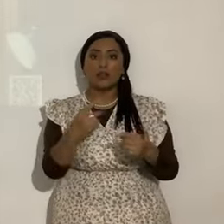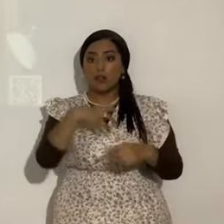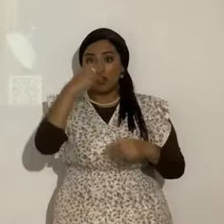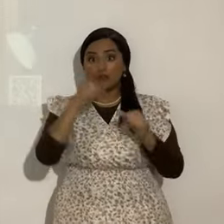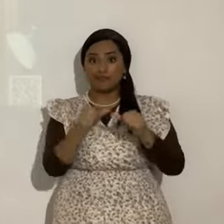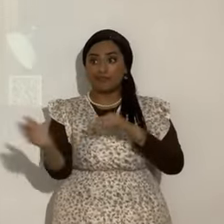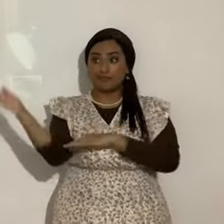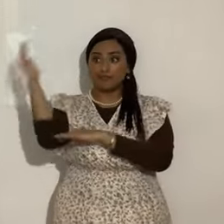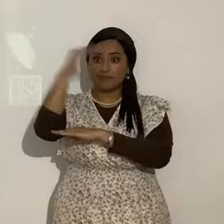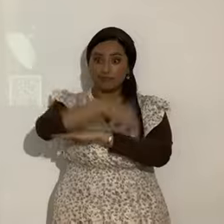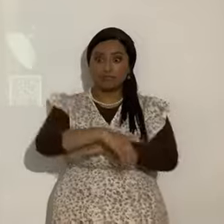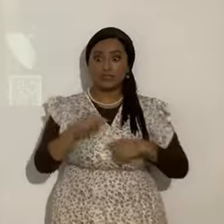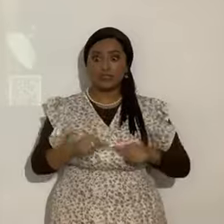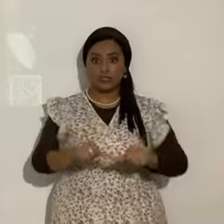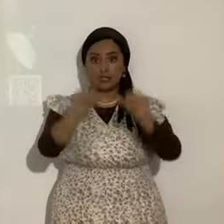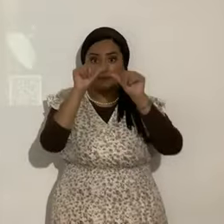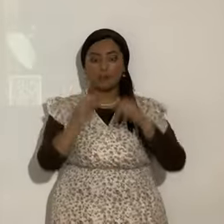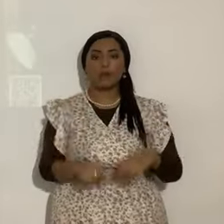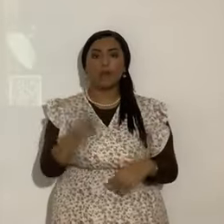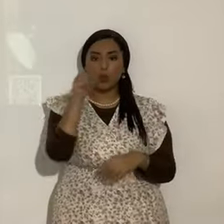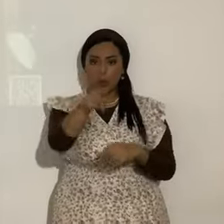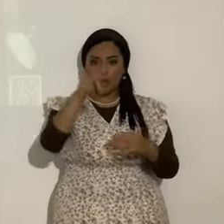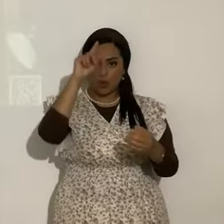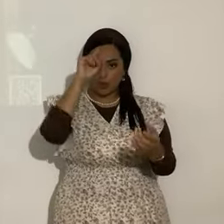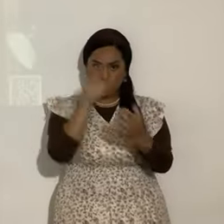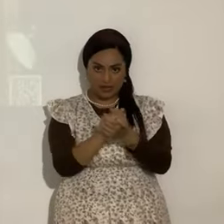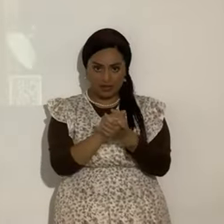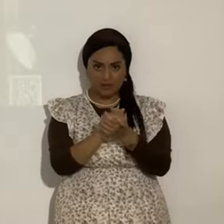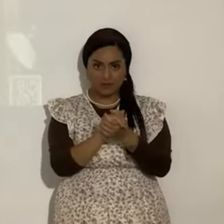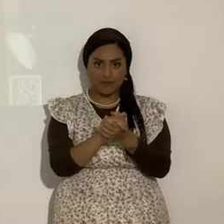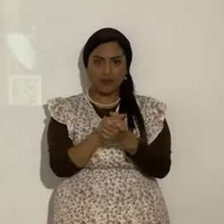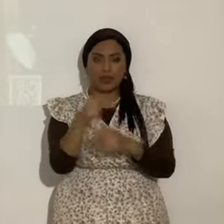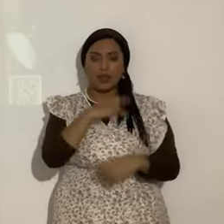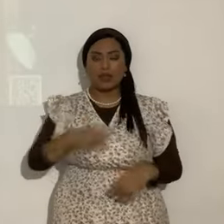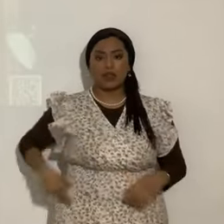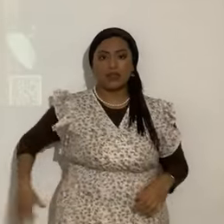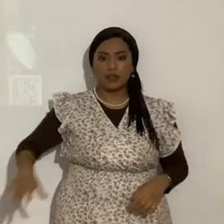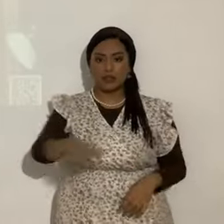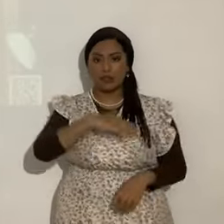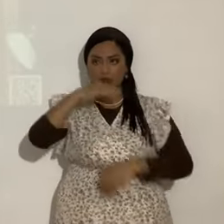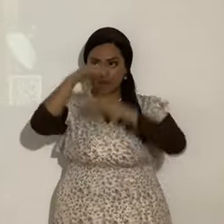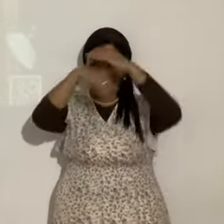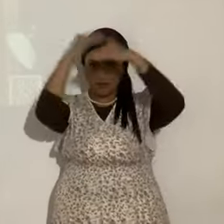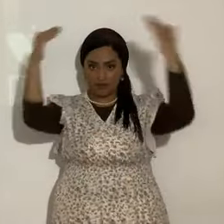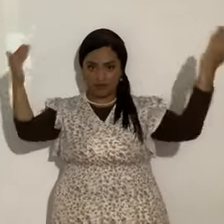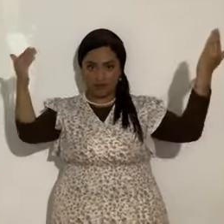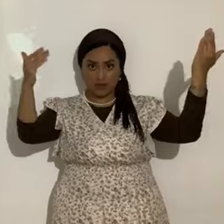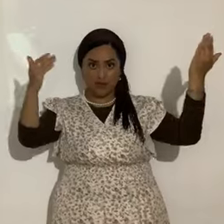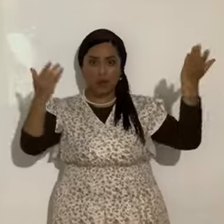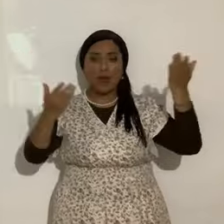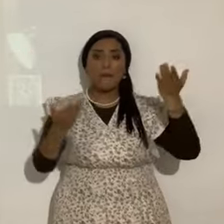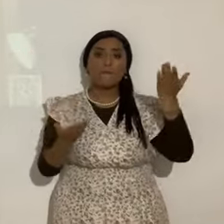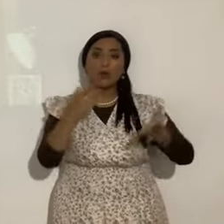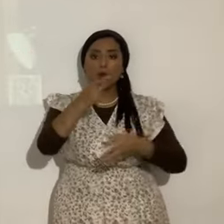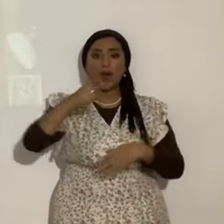enojo. Tú crees en el reino venidero. Bueno. Pero a lo mejor no has nacido de nuevo.